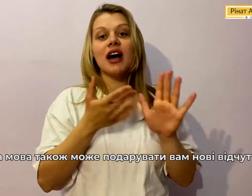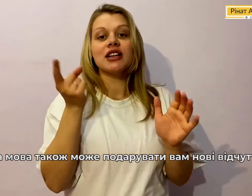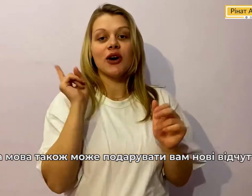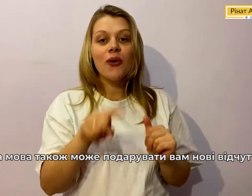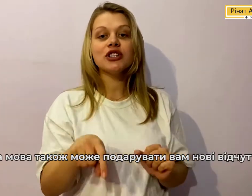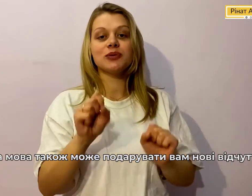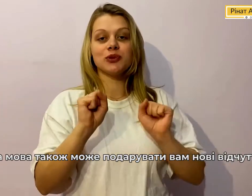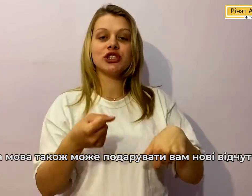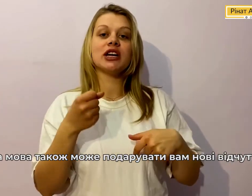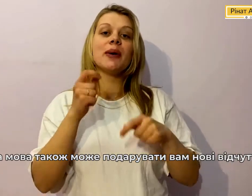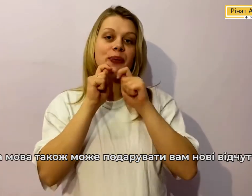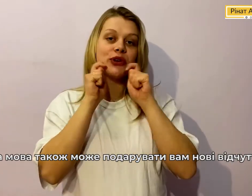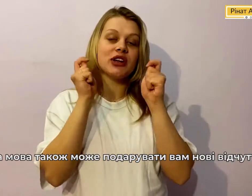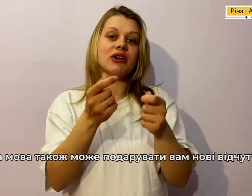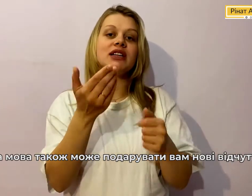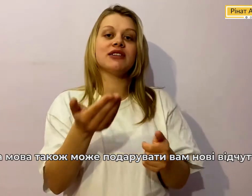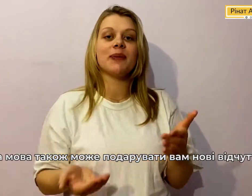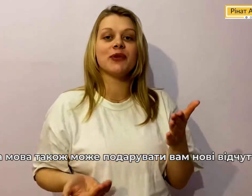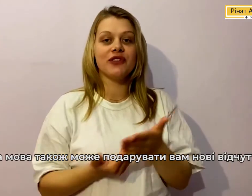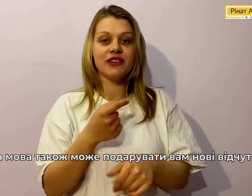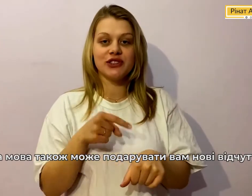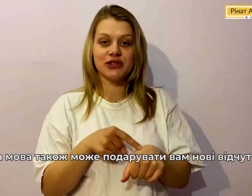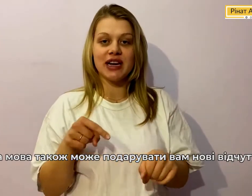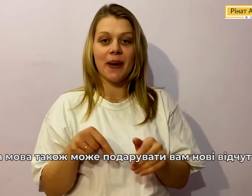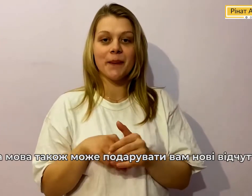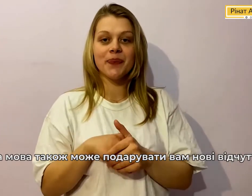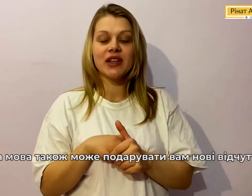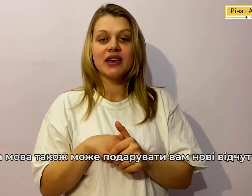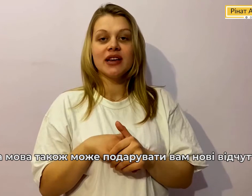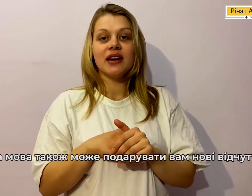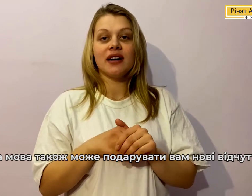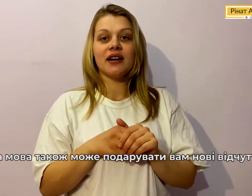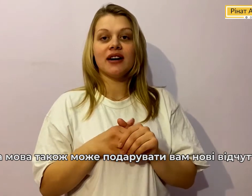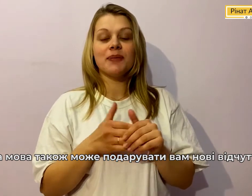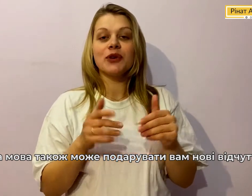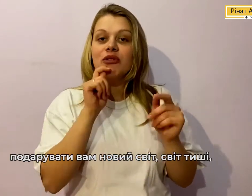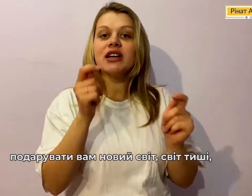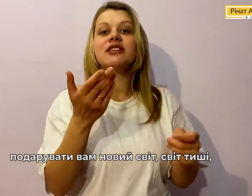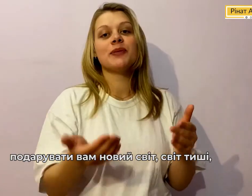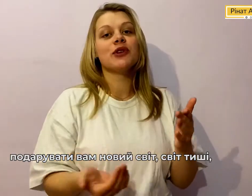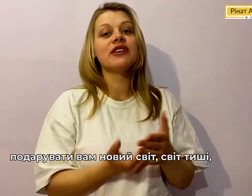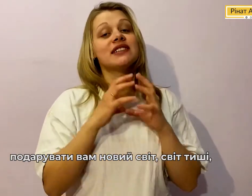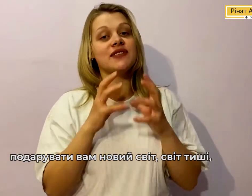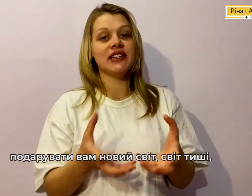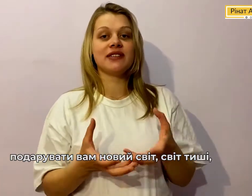Також може Подарувати вам Нові відчуття Подарувати вам Новий світ